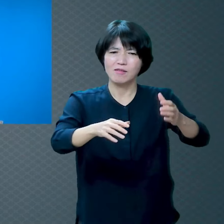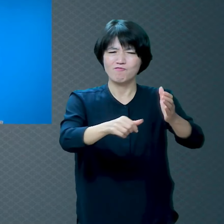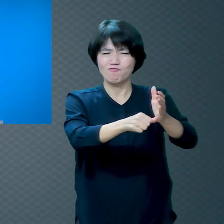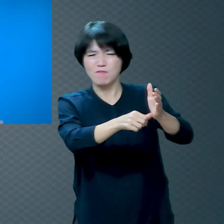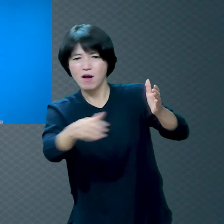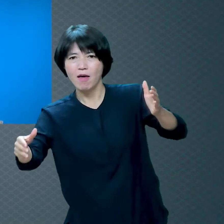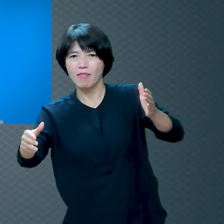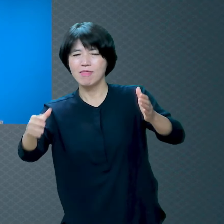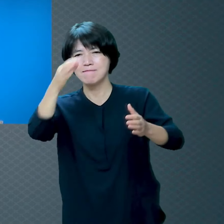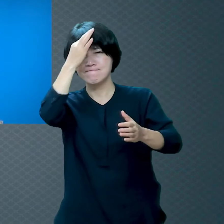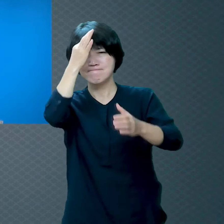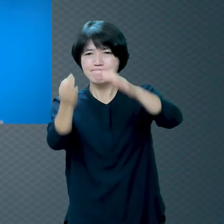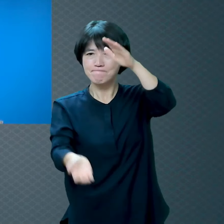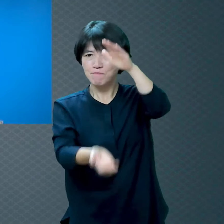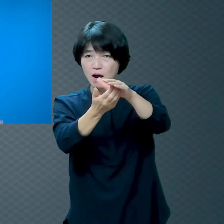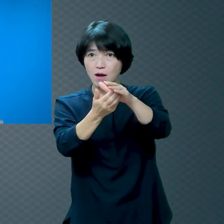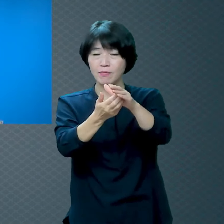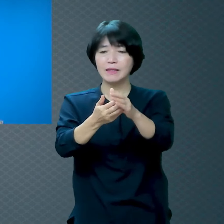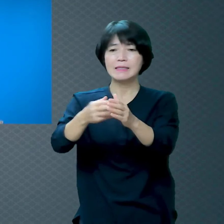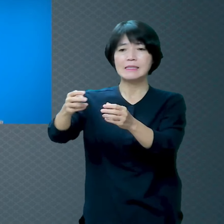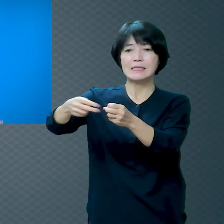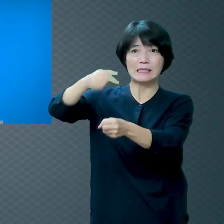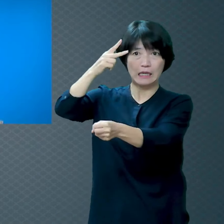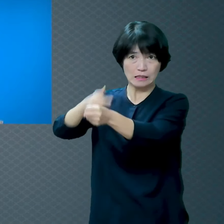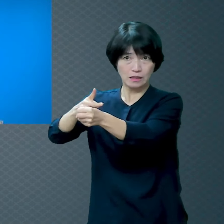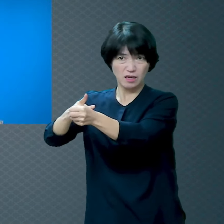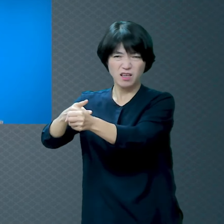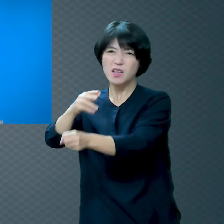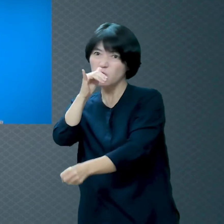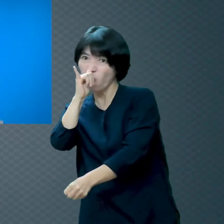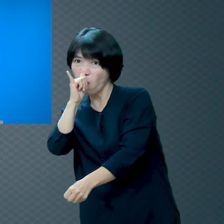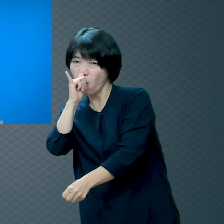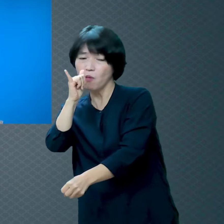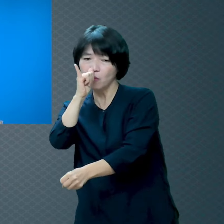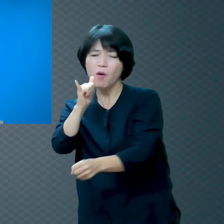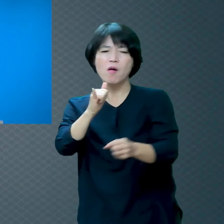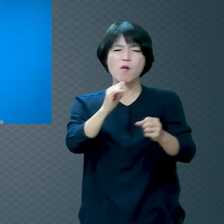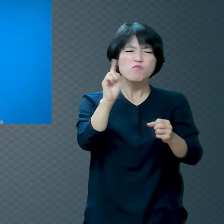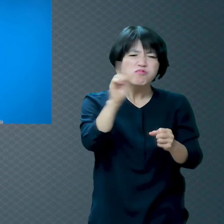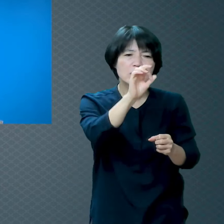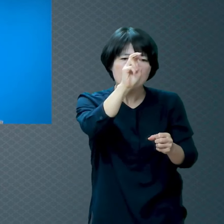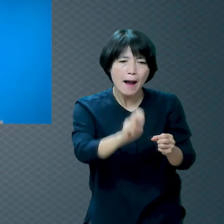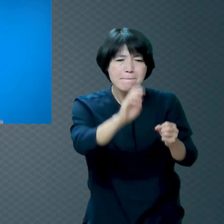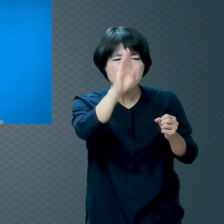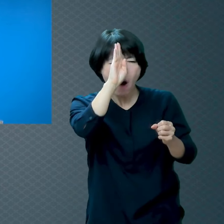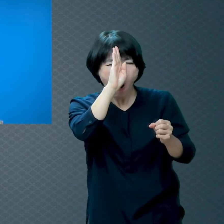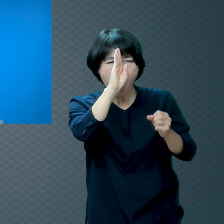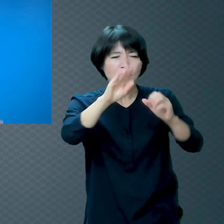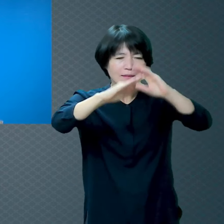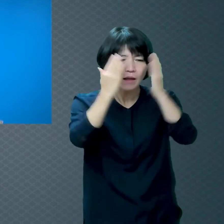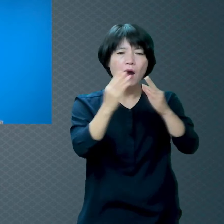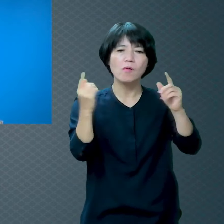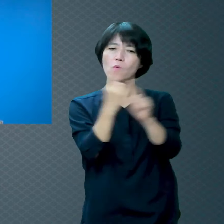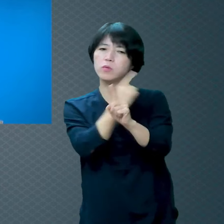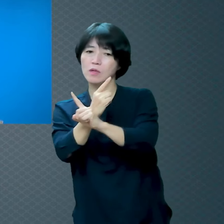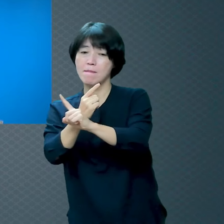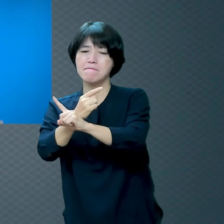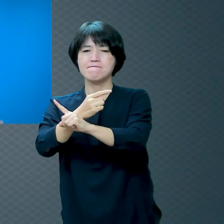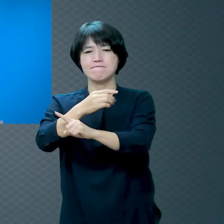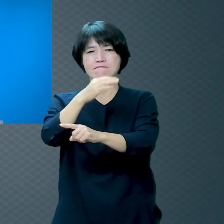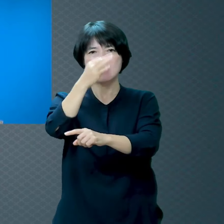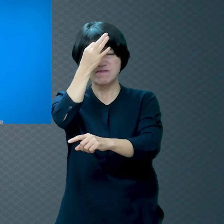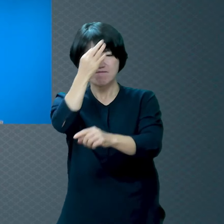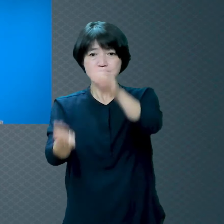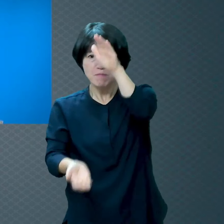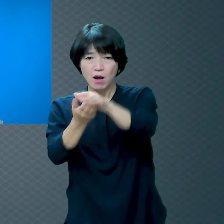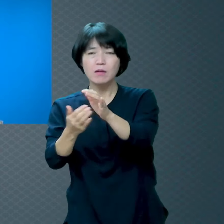어떤 암이든 다 고친다고 생각해보자 그런데 어떤 암이라도 다 고쳐줄 수